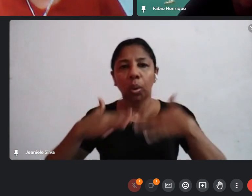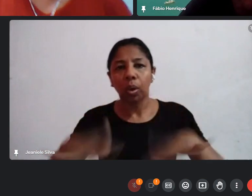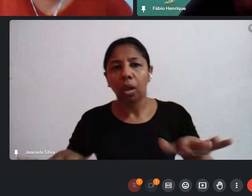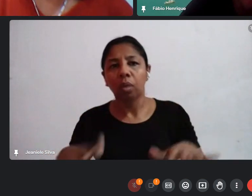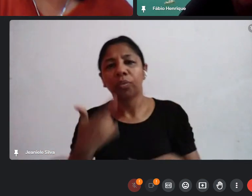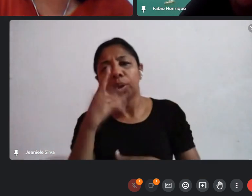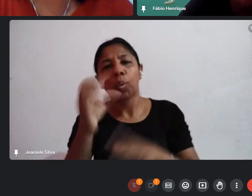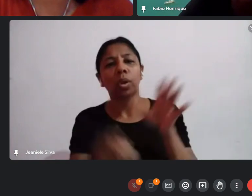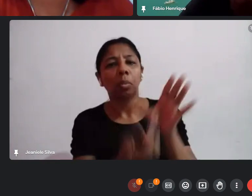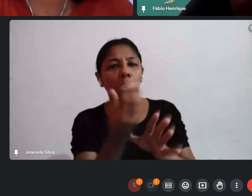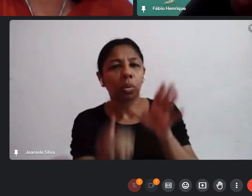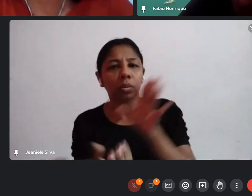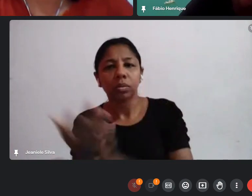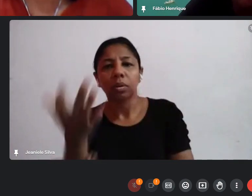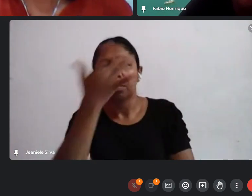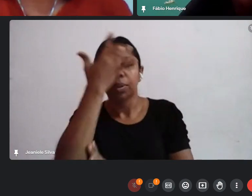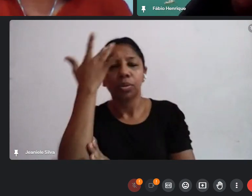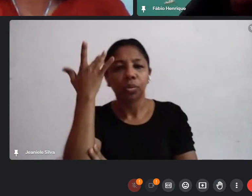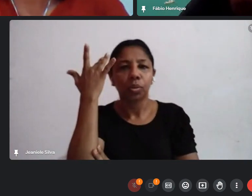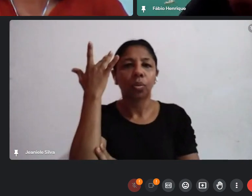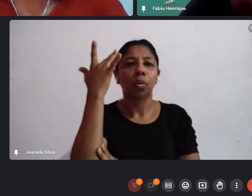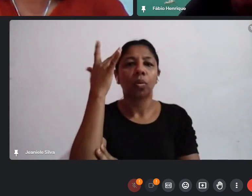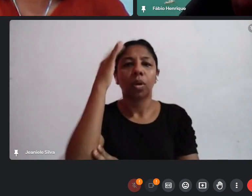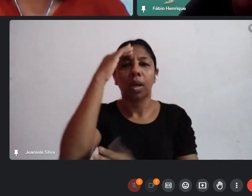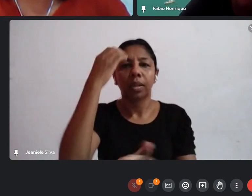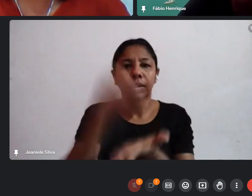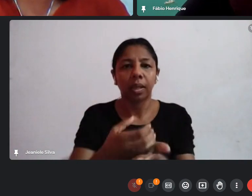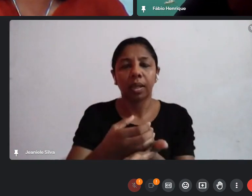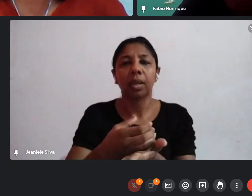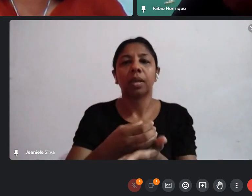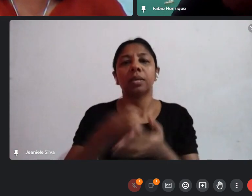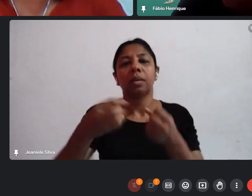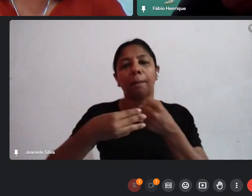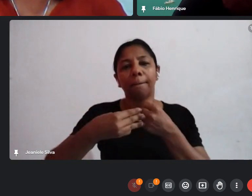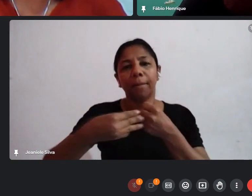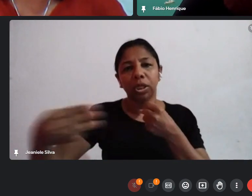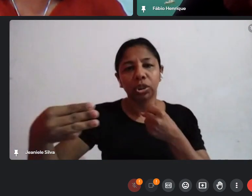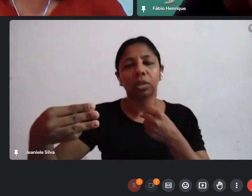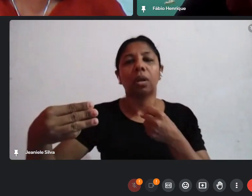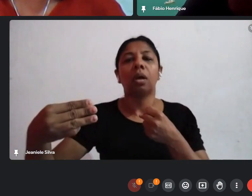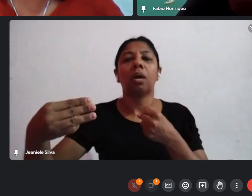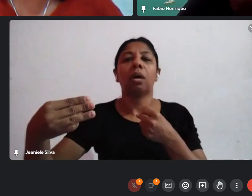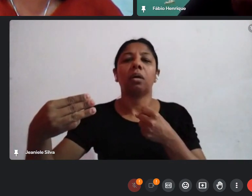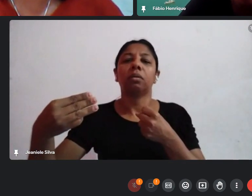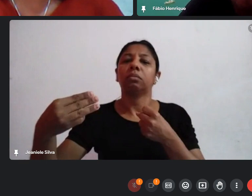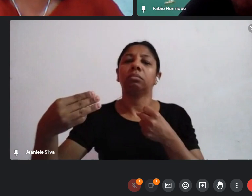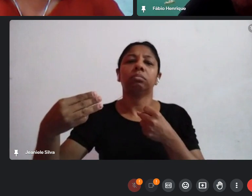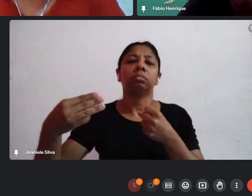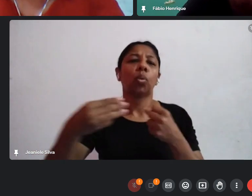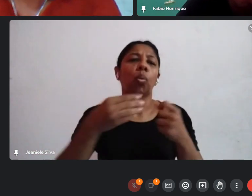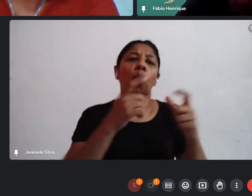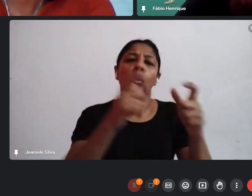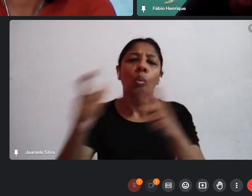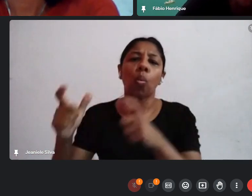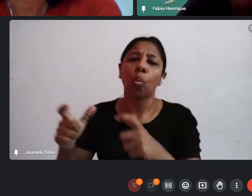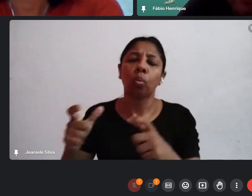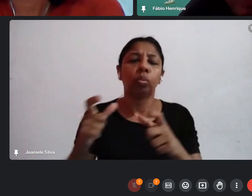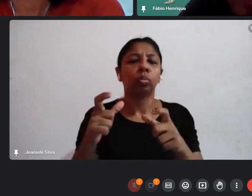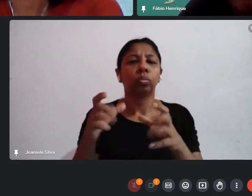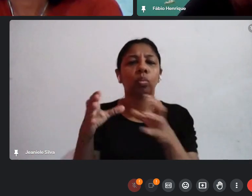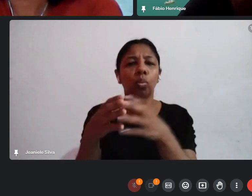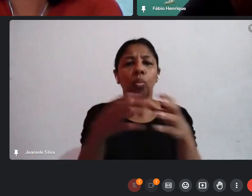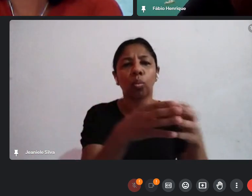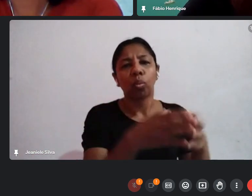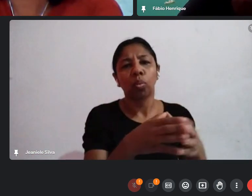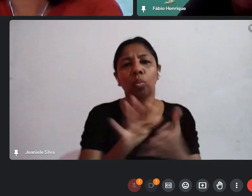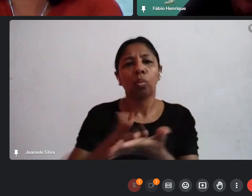tem gente que fez tese de mestrado em cima da banda de siri em cima de outros blocos a gente precisa pensar